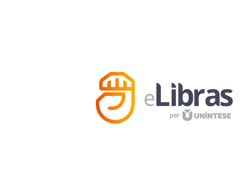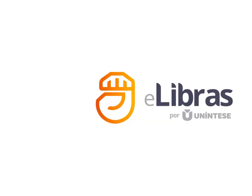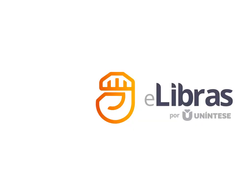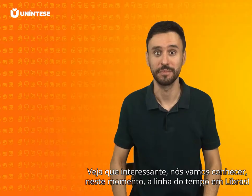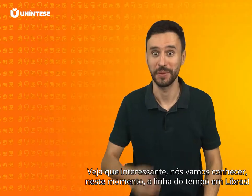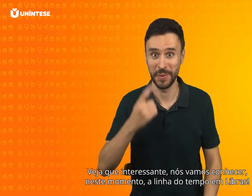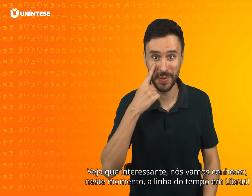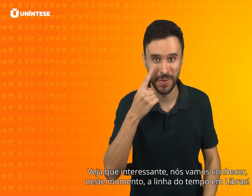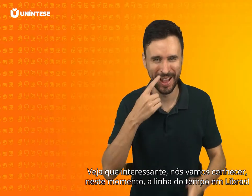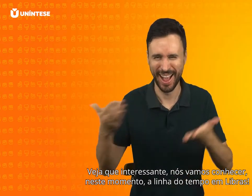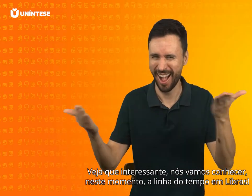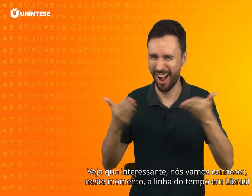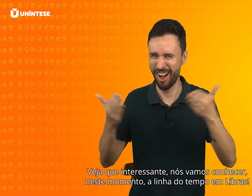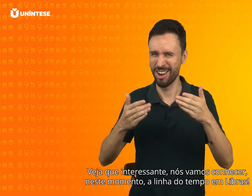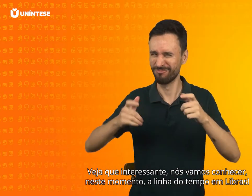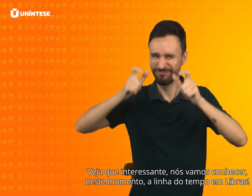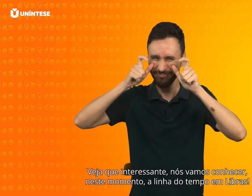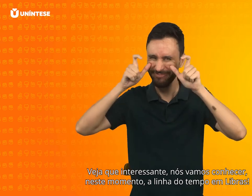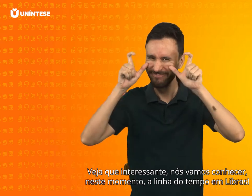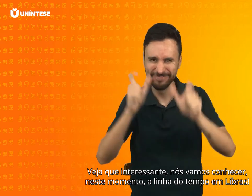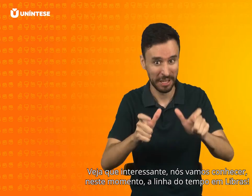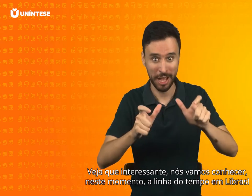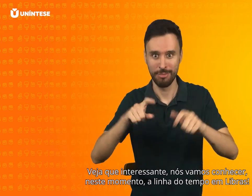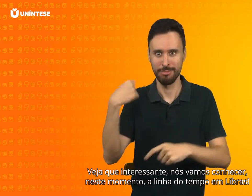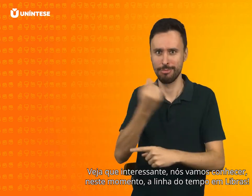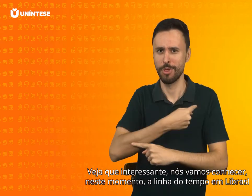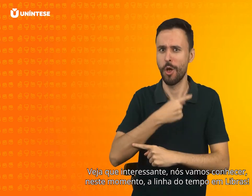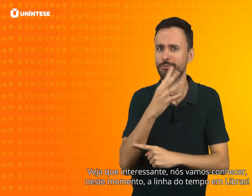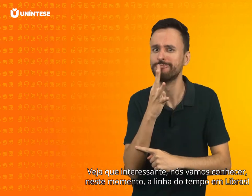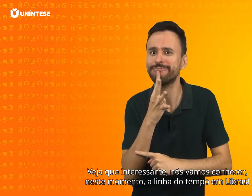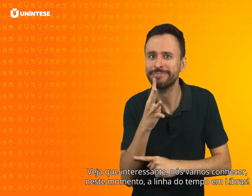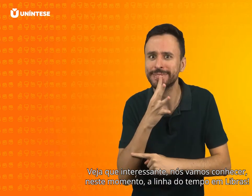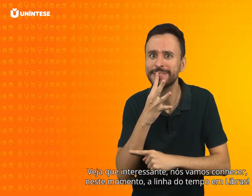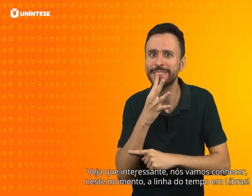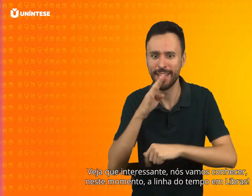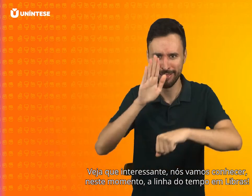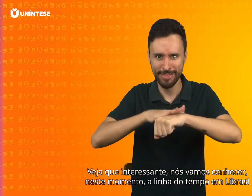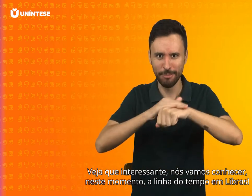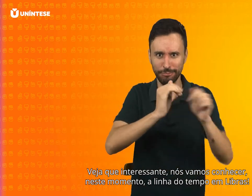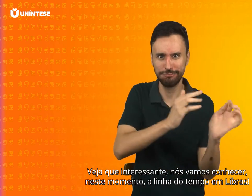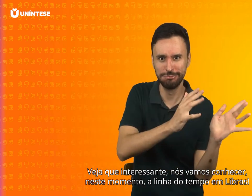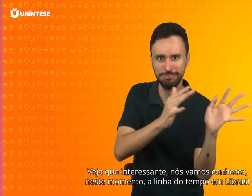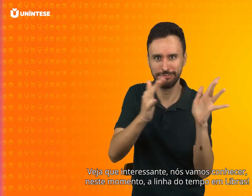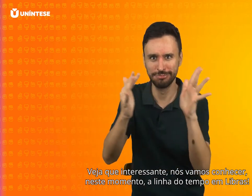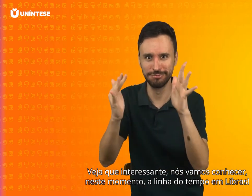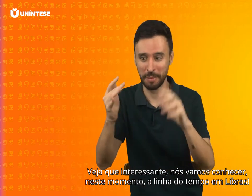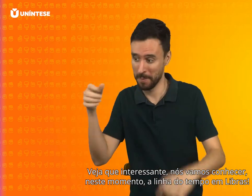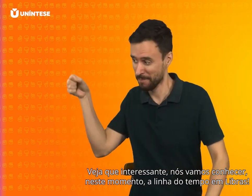Veja que interessante! Nós vamos conhecer, neste momento, a linha do tempo em libras.